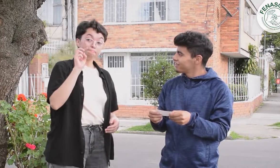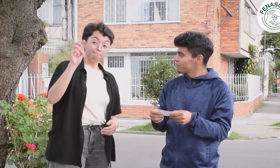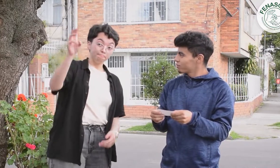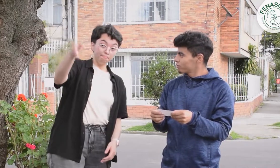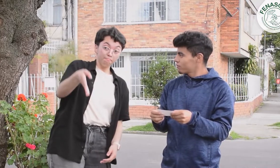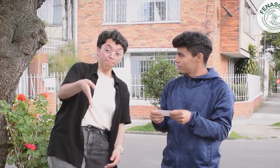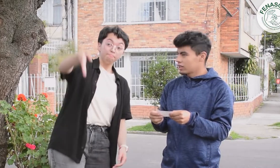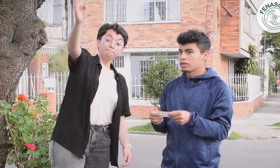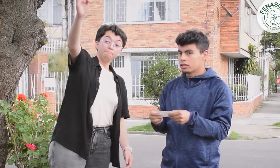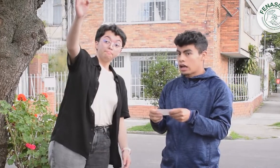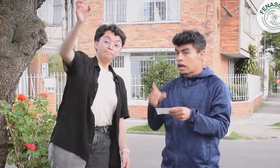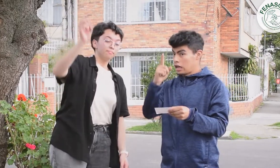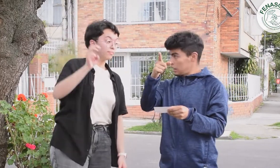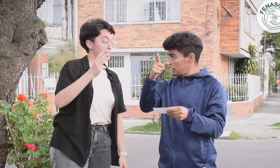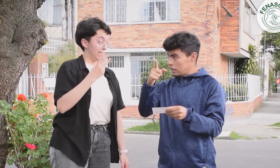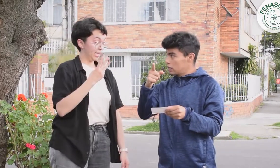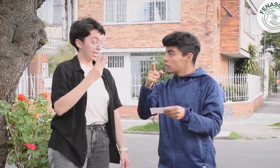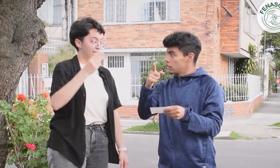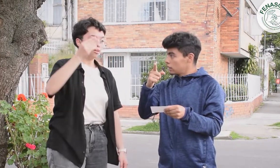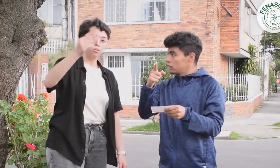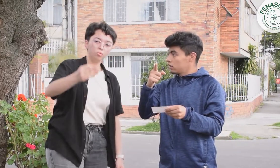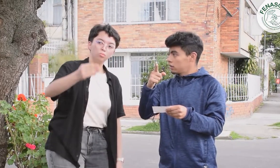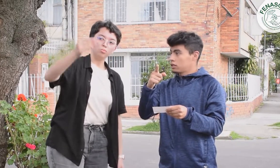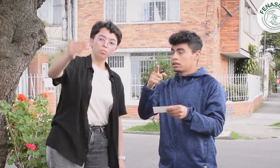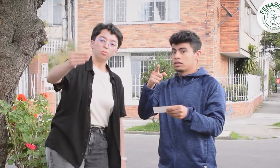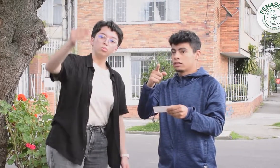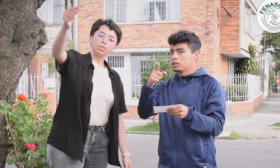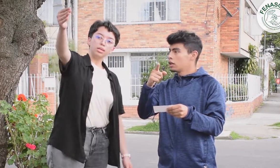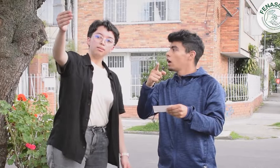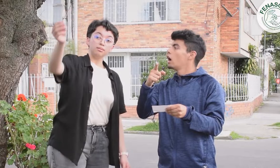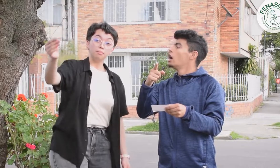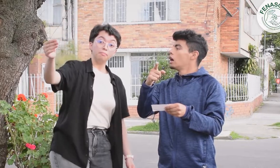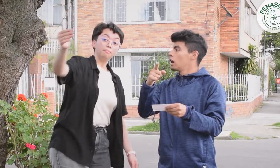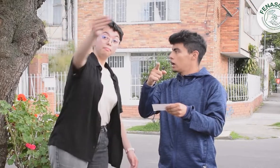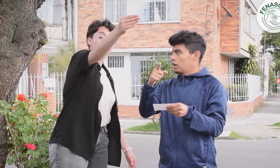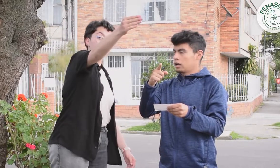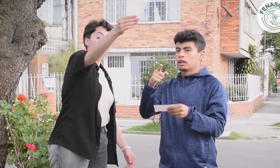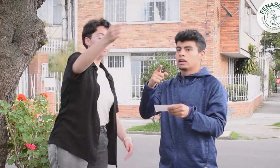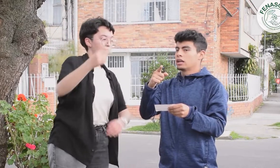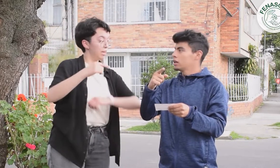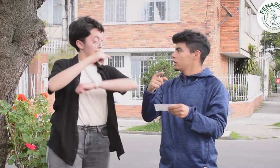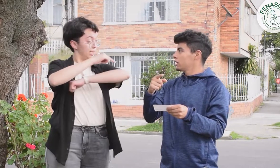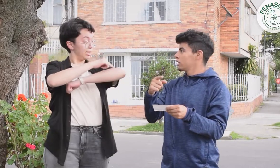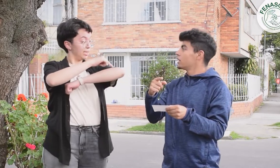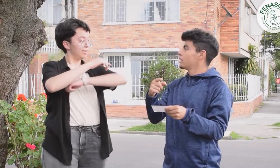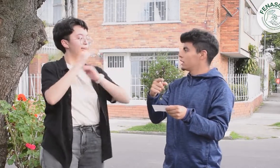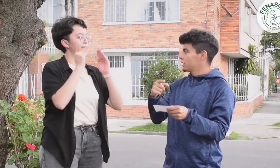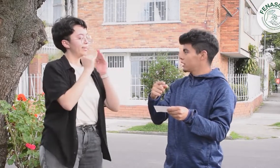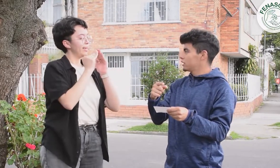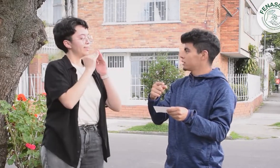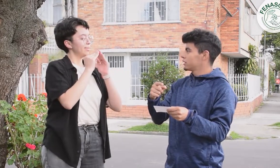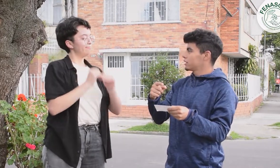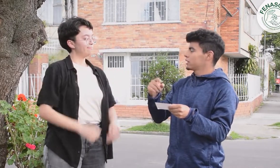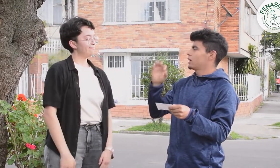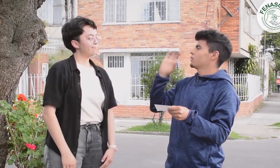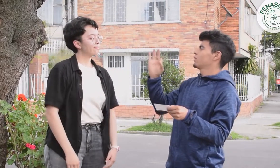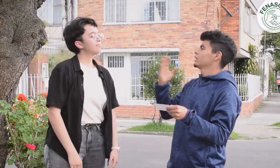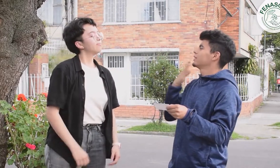Por esta cuadra sigue derecho tres cuadras, después hacia la izquierda en la esquina queda la casa. ¡Qué bien!